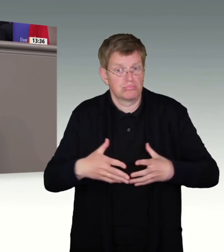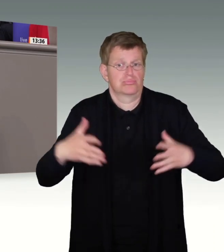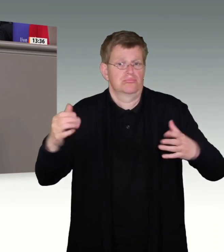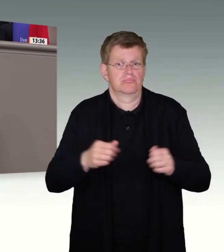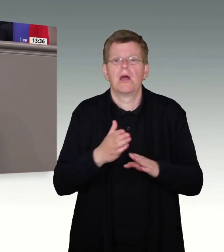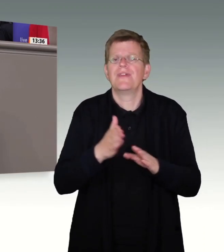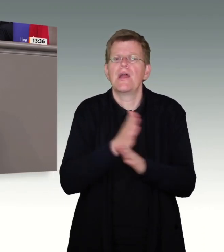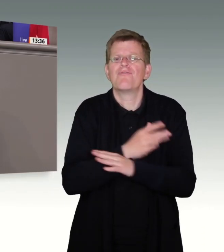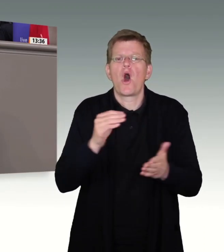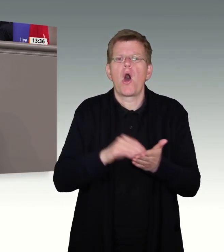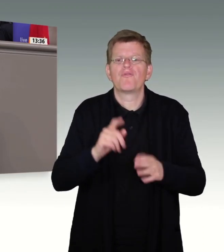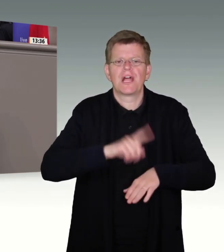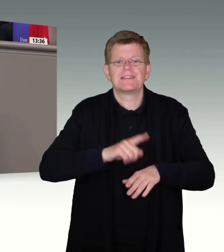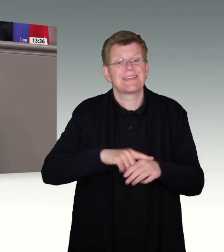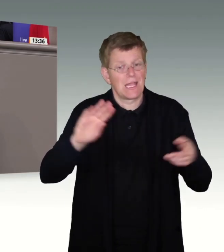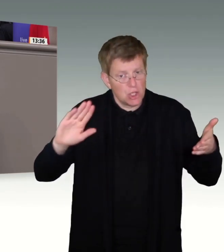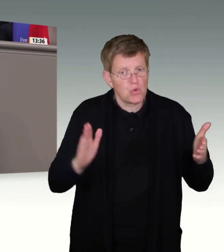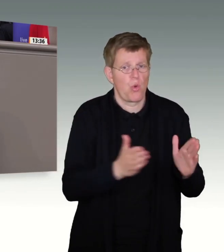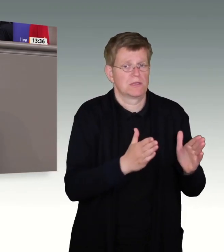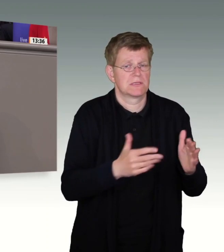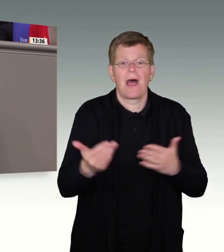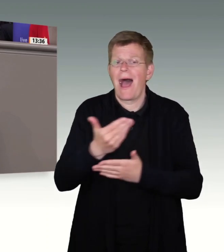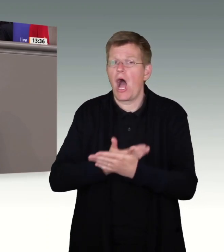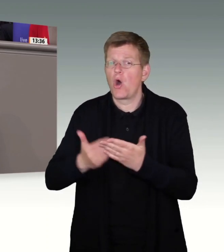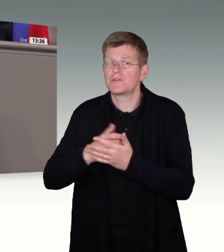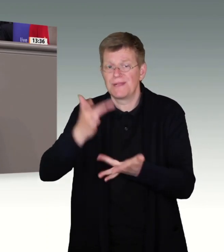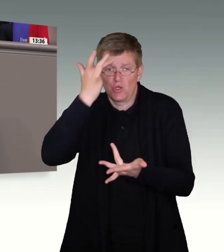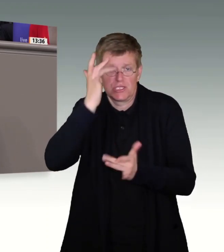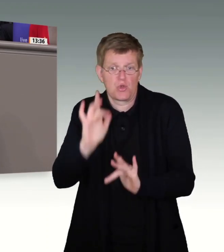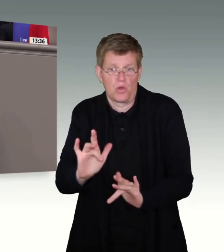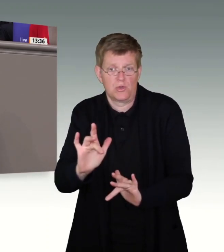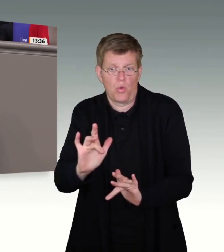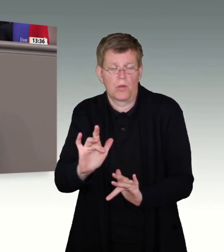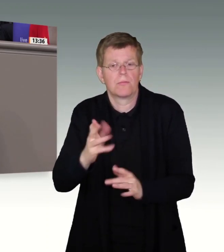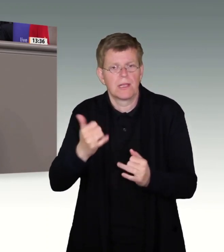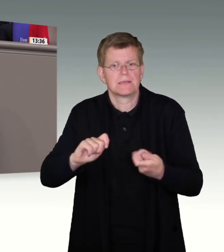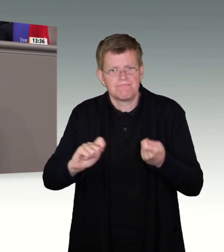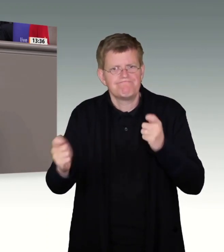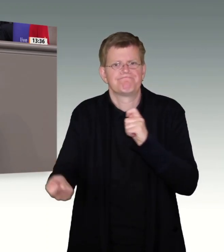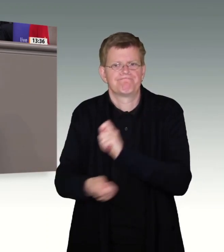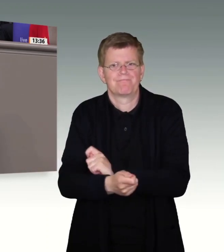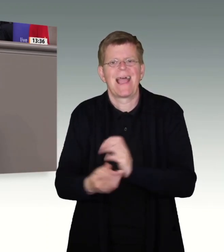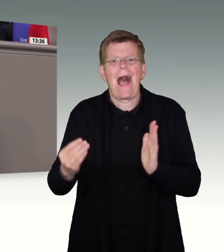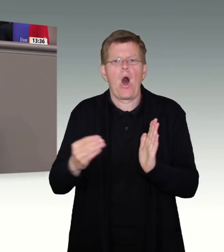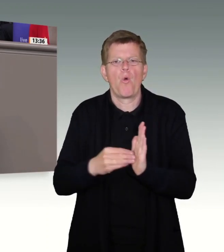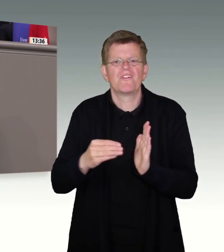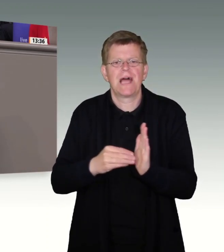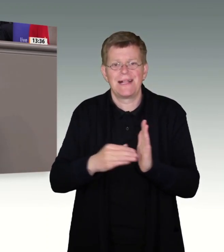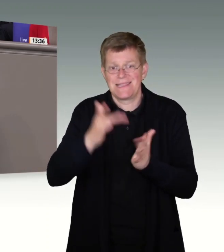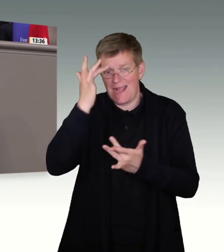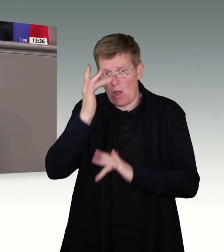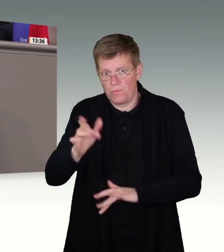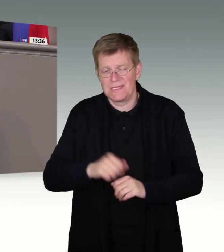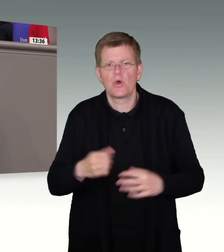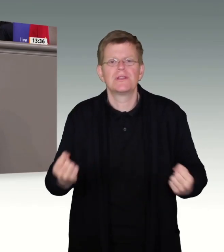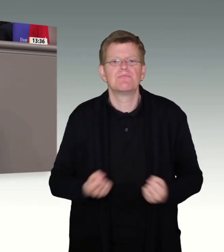Voraufenthaltszeiten werden verkürzt, die Ausbildungsduldung wird endlich zu einer Aufenthaltserlaubnis und die Beschäftigungsduldung wird reformiert.